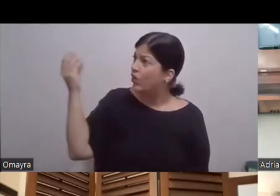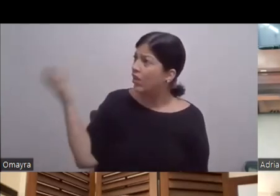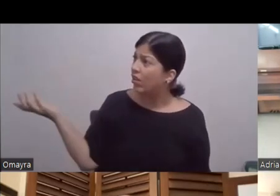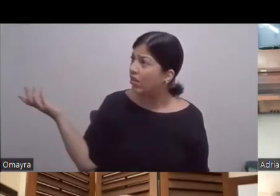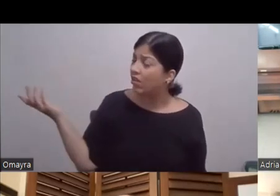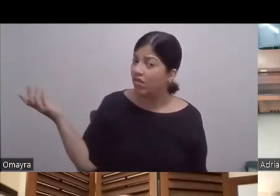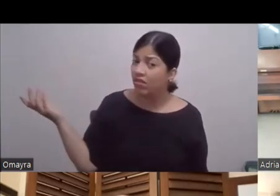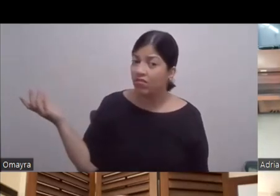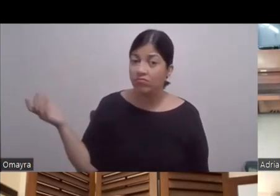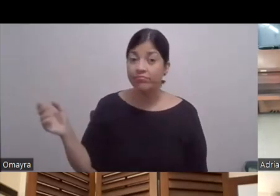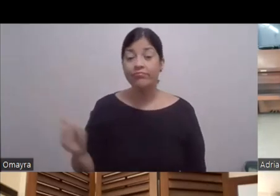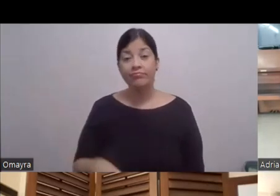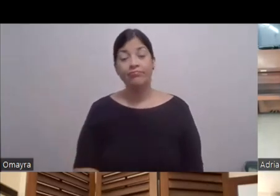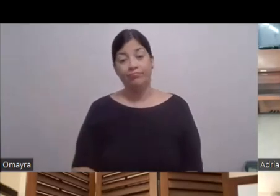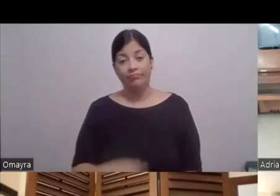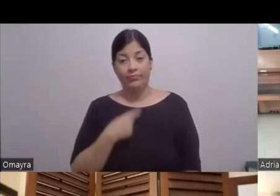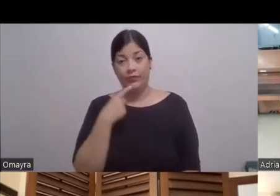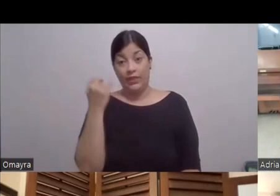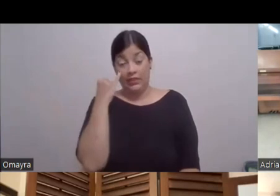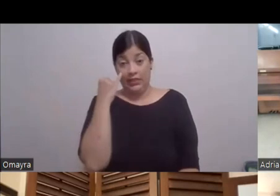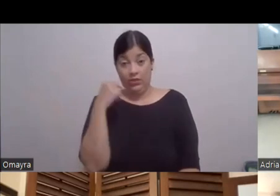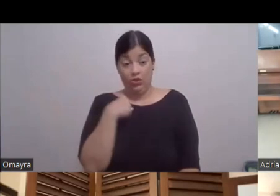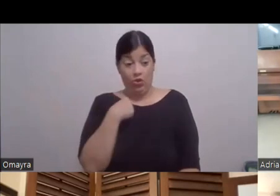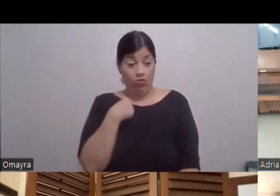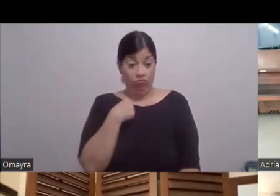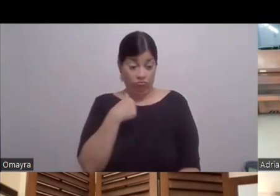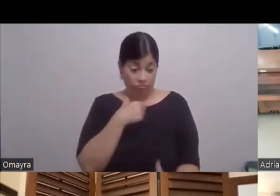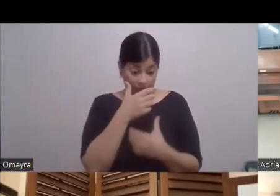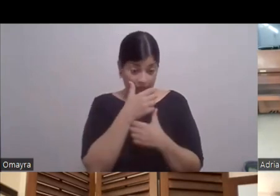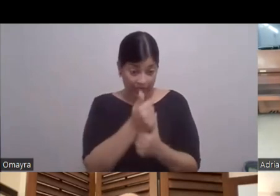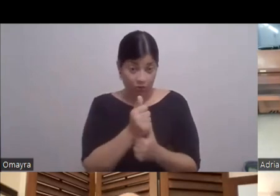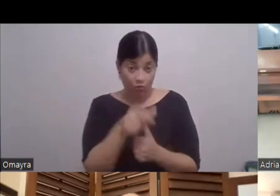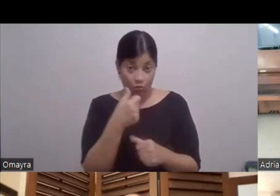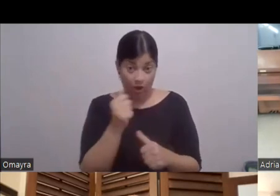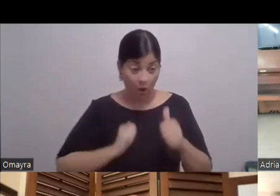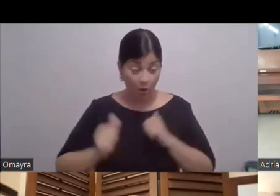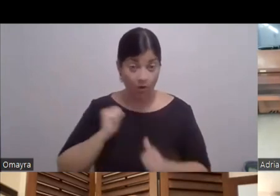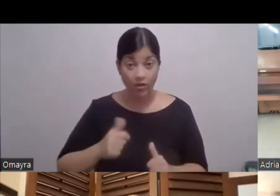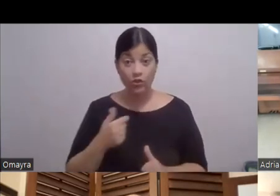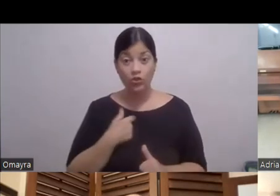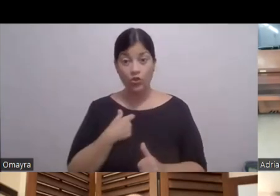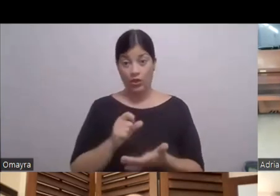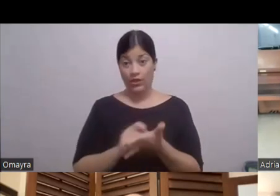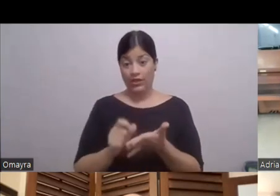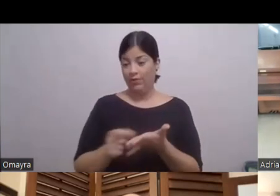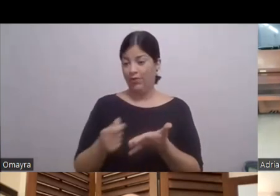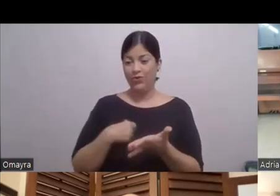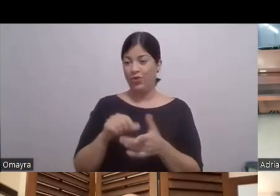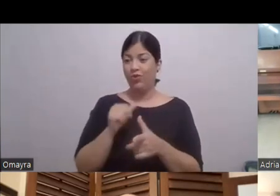que Como te digo Si yo estoy interesado en la obra Y estoy interesado en un actor Yo le escribo No me dejo llevar Porque aquel me dijo No, él está en México O aquel está en